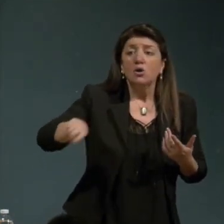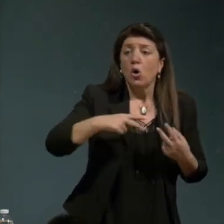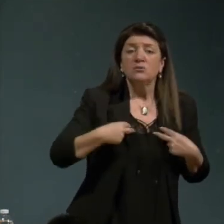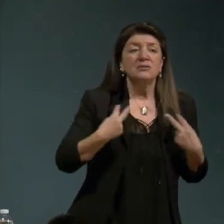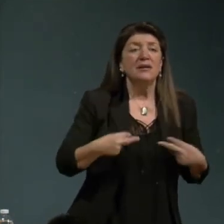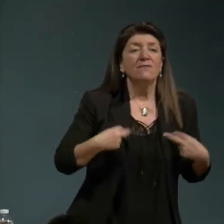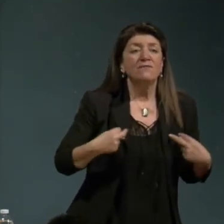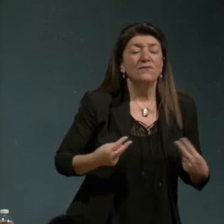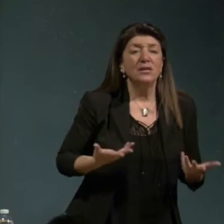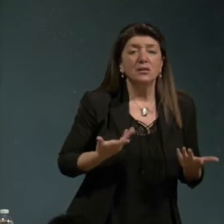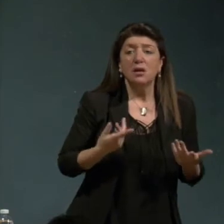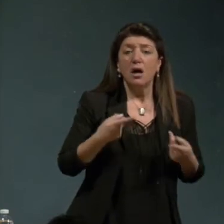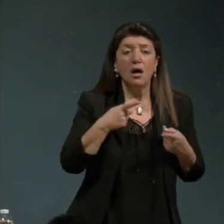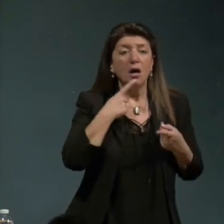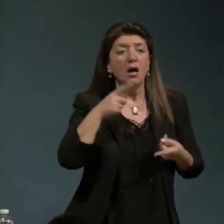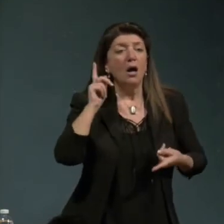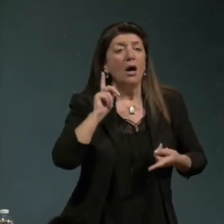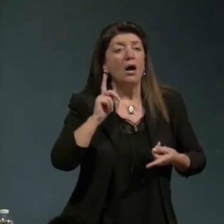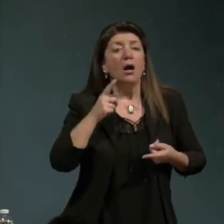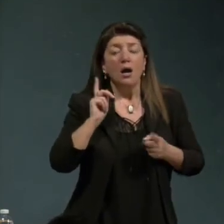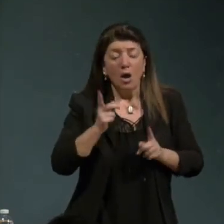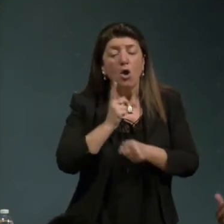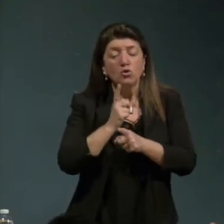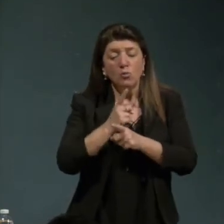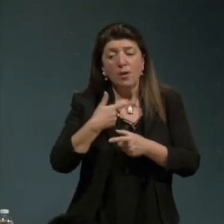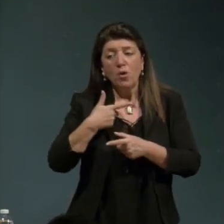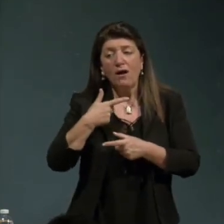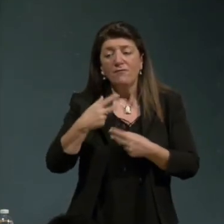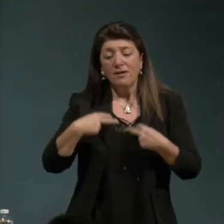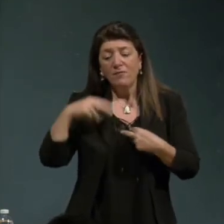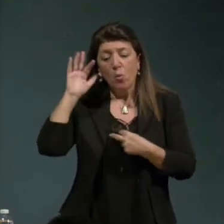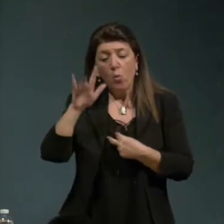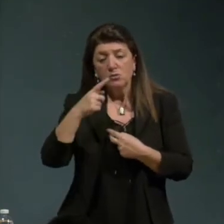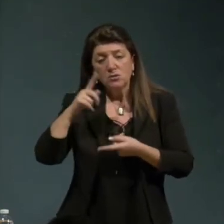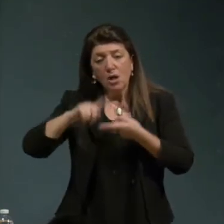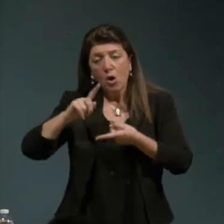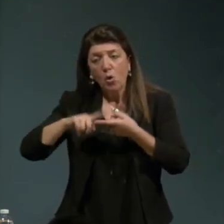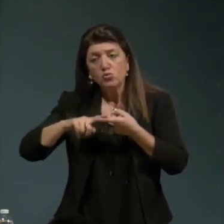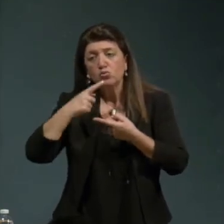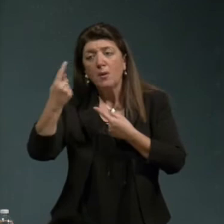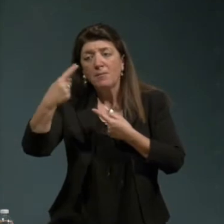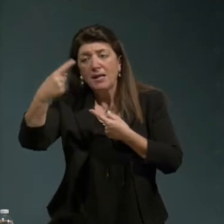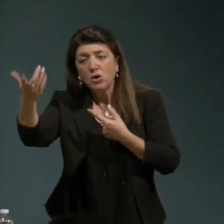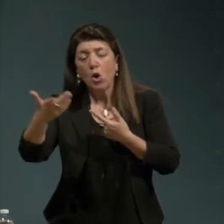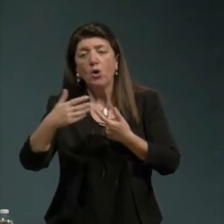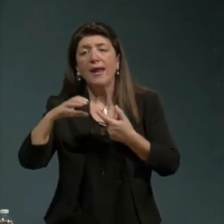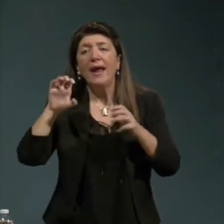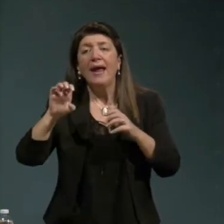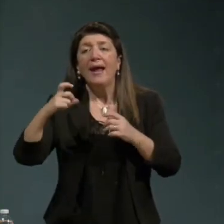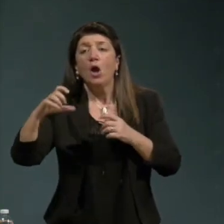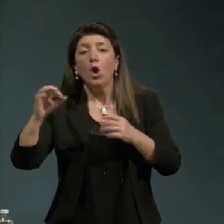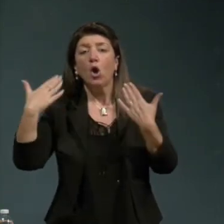per un consumo migliore per la vita quotidiana oltre di fare le ecocartiere